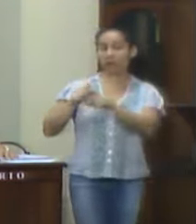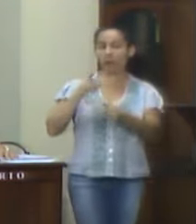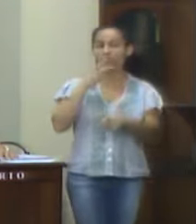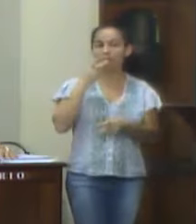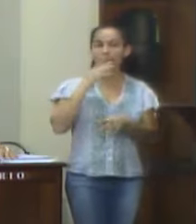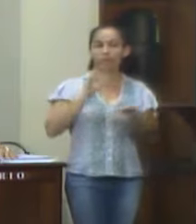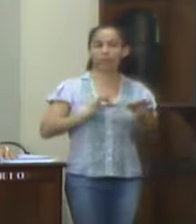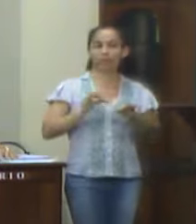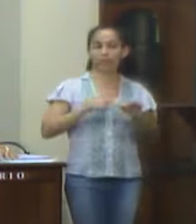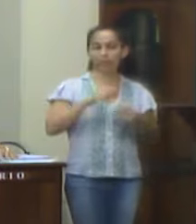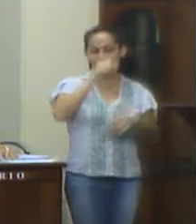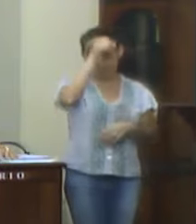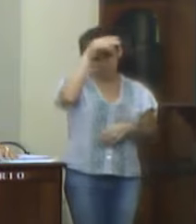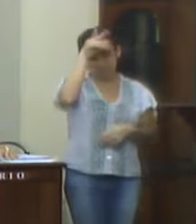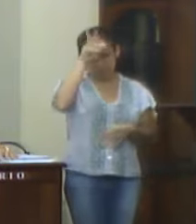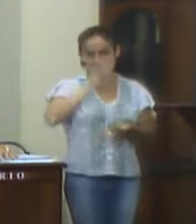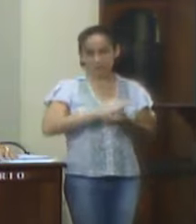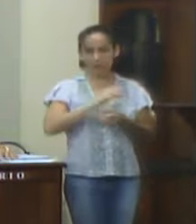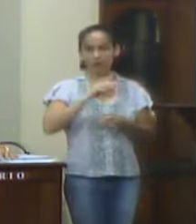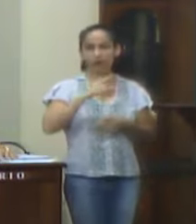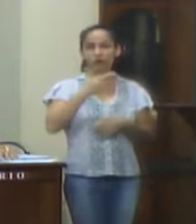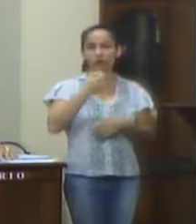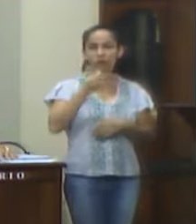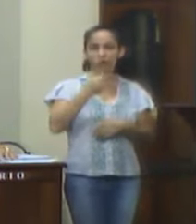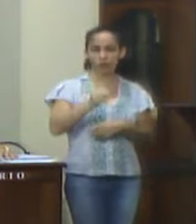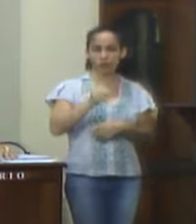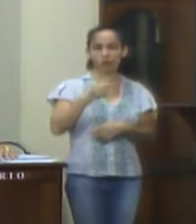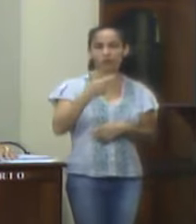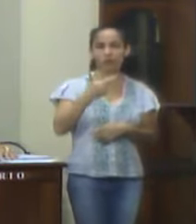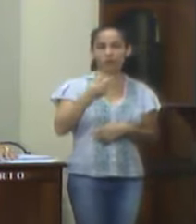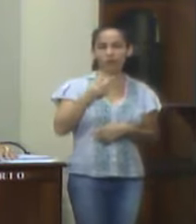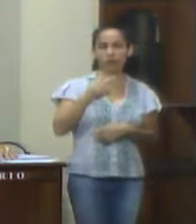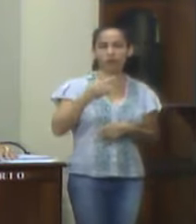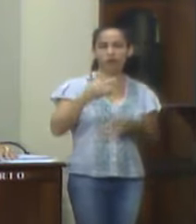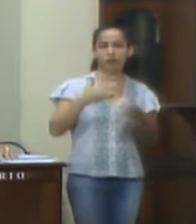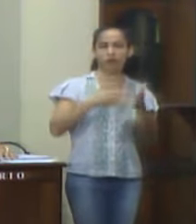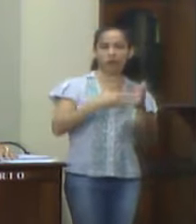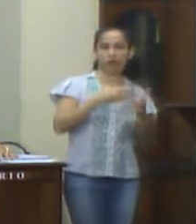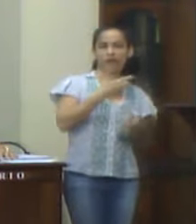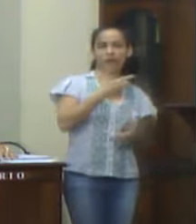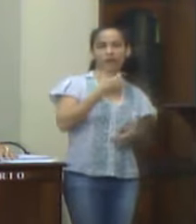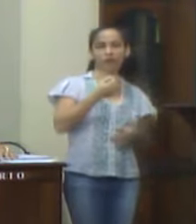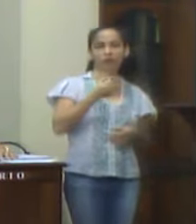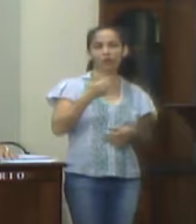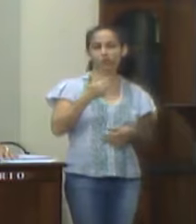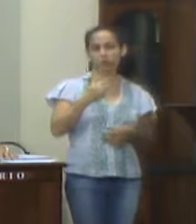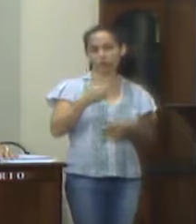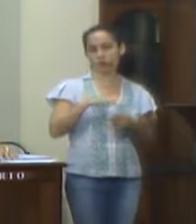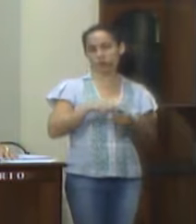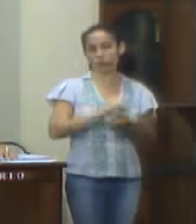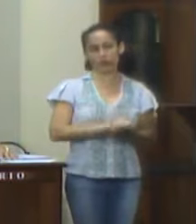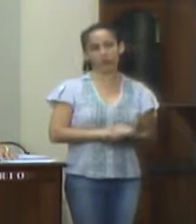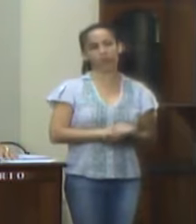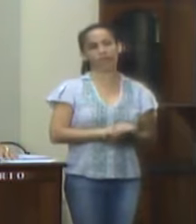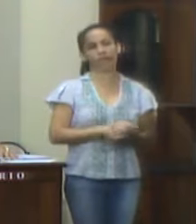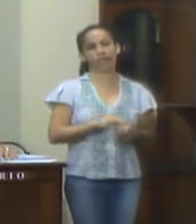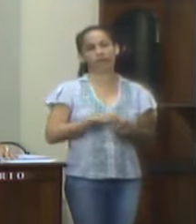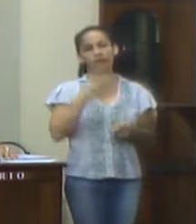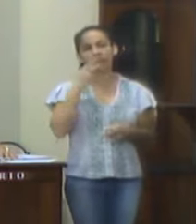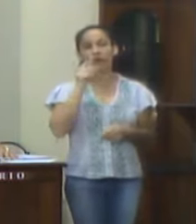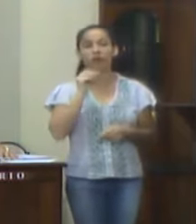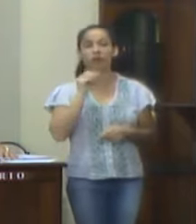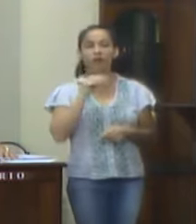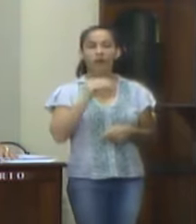plurianual de governo do município de Valença para o período de 2018 e 2021 e da outras providências. O projeto tem finalidade de atender os